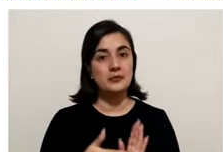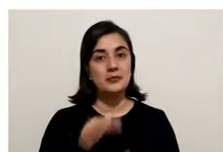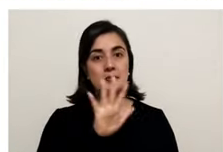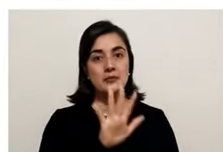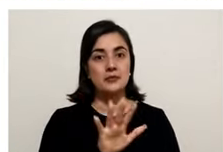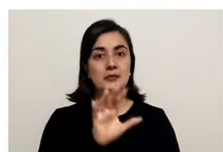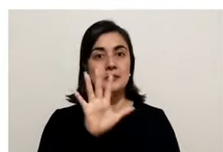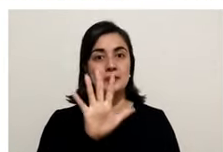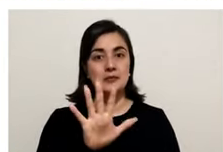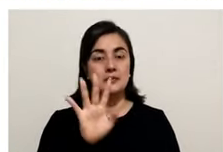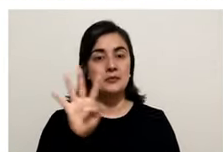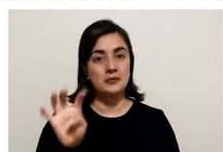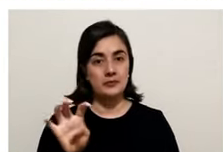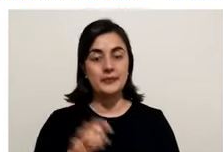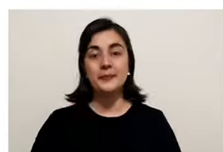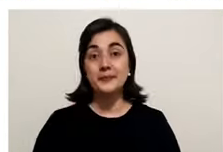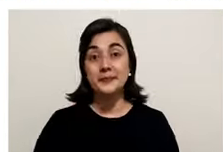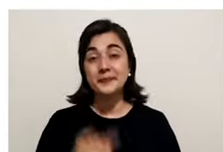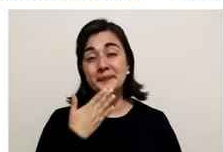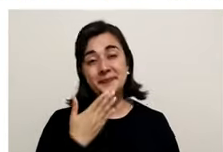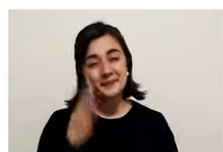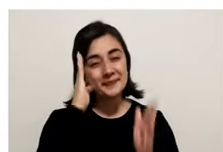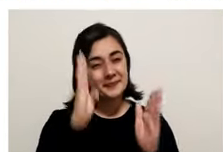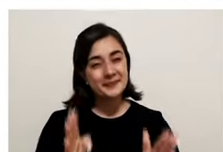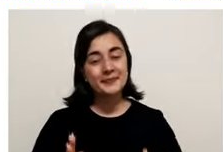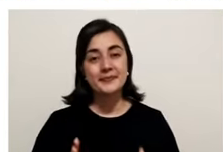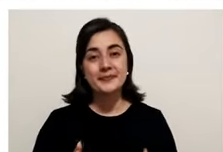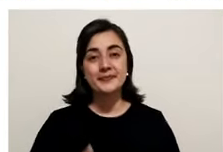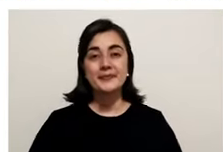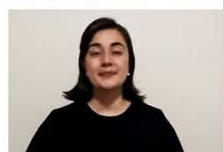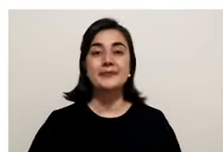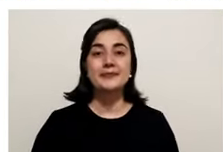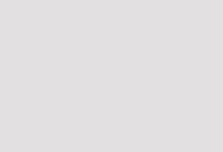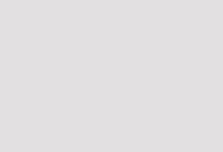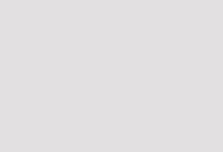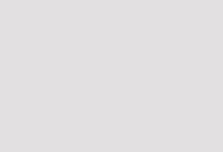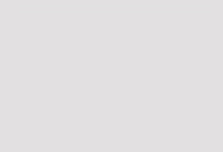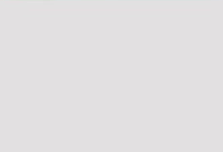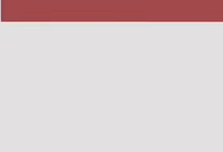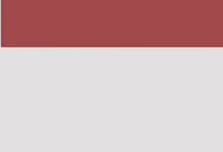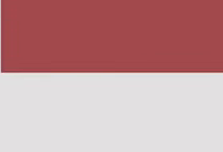.559. Gracias por su atención.